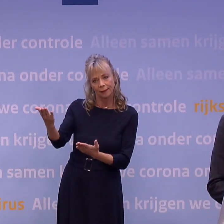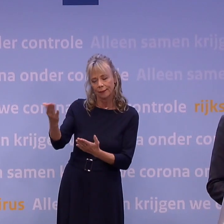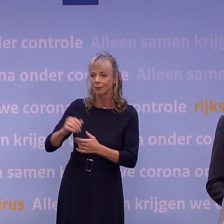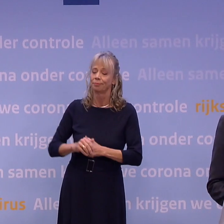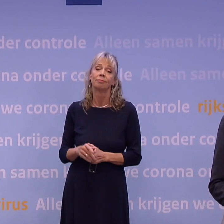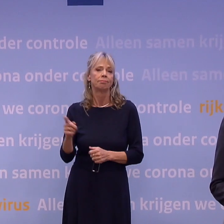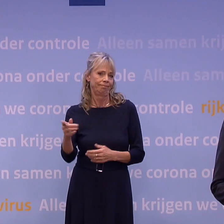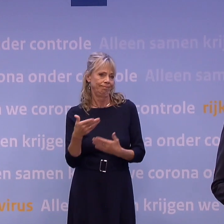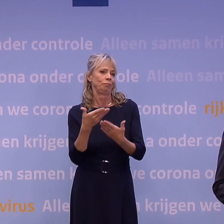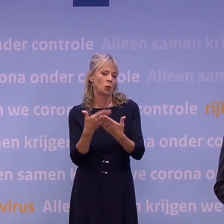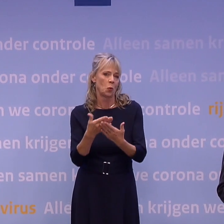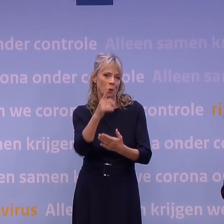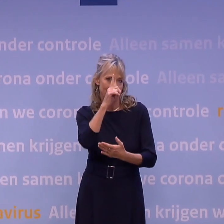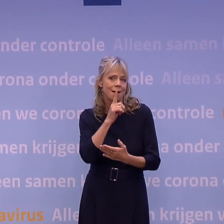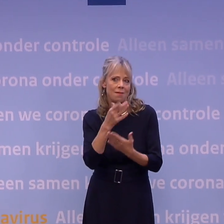Goedenavond.